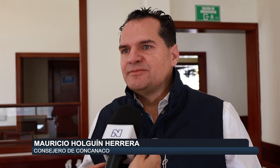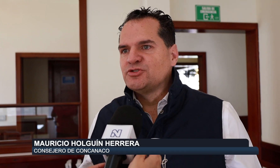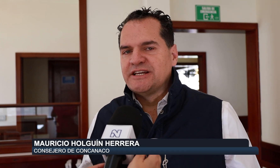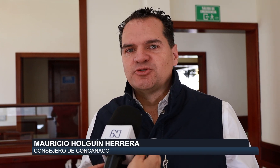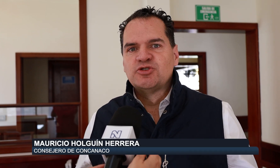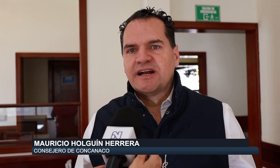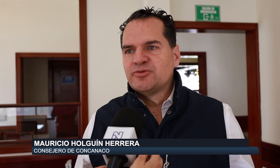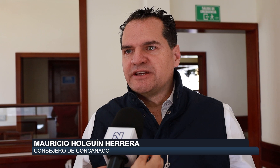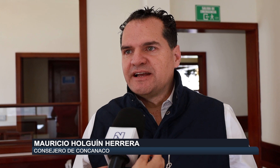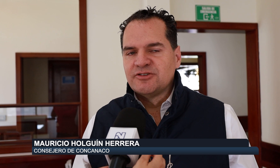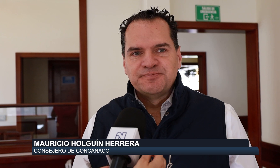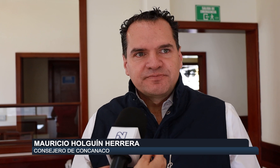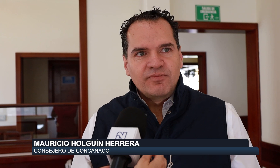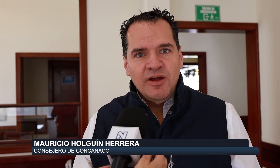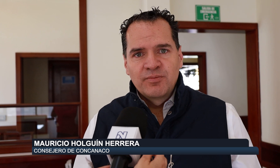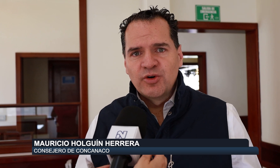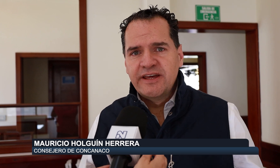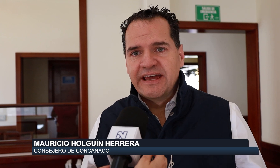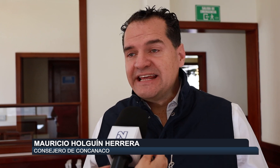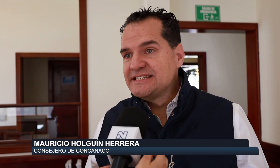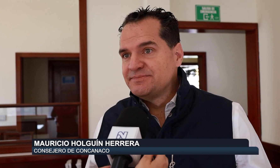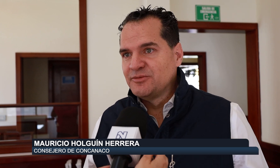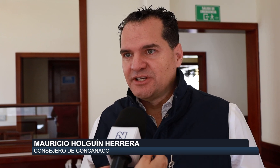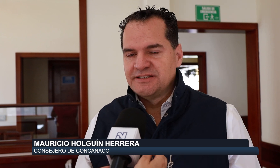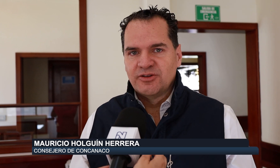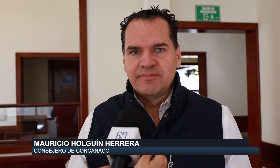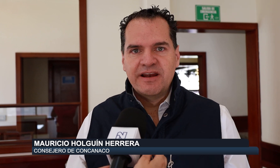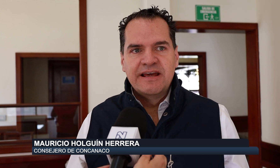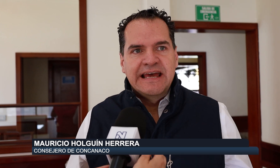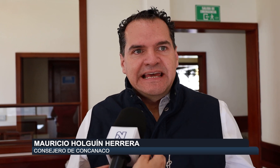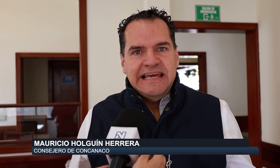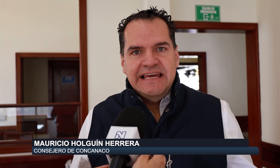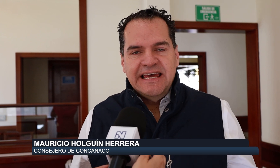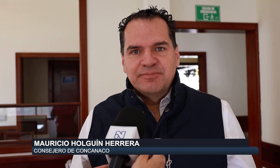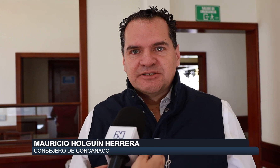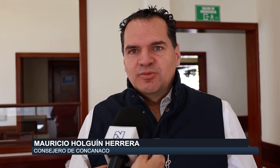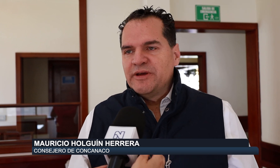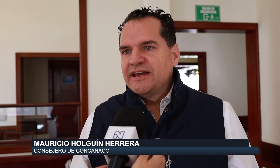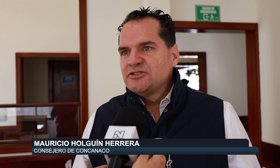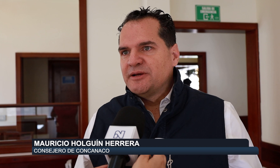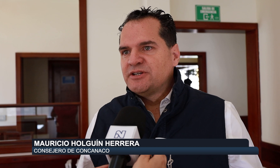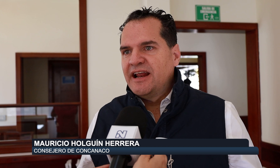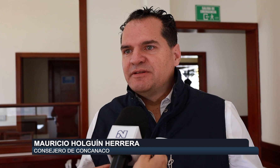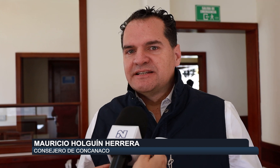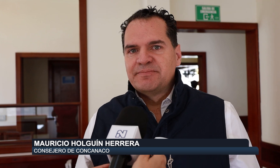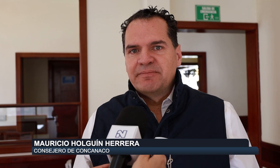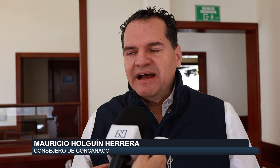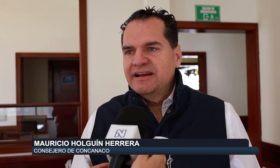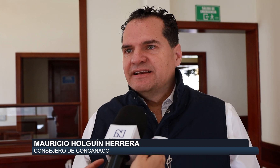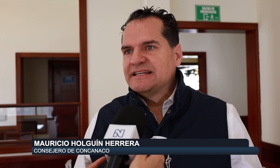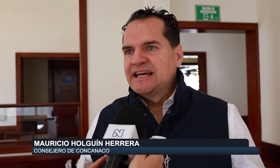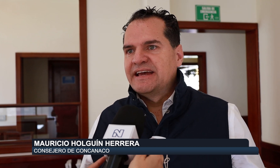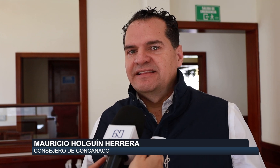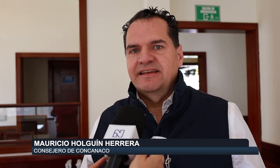lo que quisiéramos escuchar los mexicanos, muy gris, vamos a decirlo también, y pues como mexicanos esperamos que realmente se